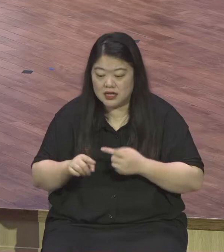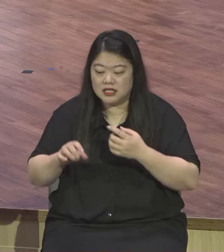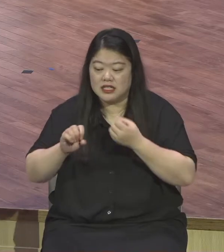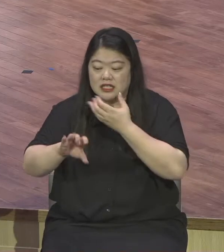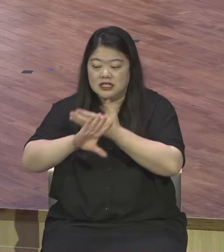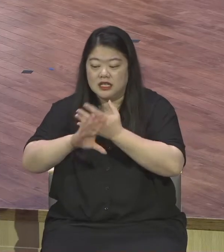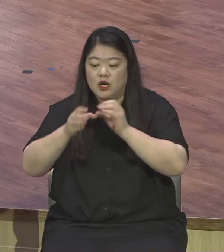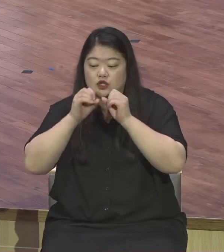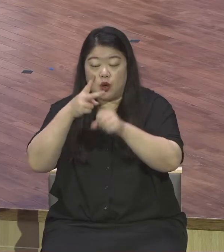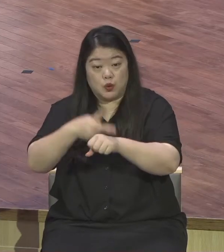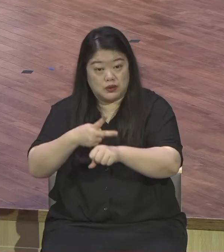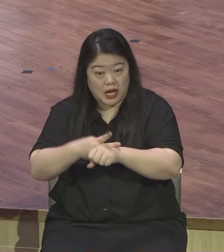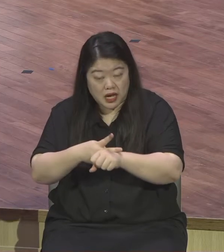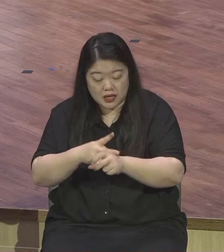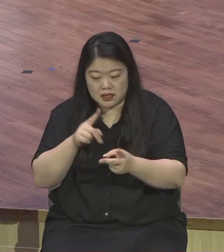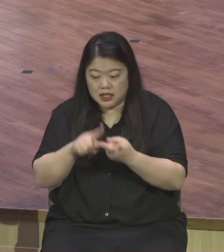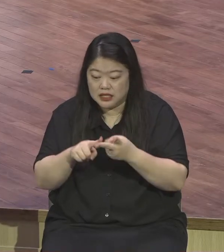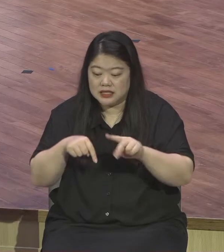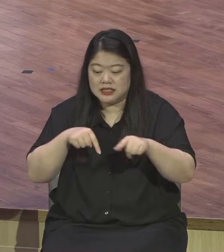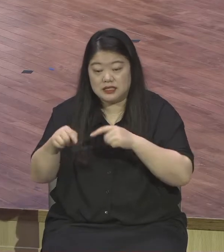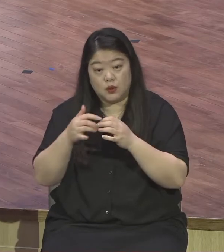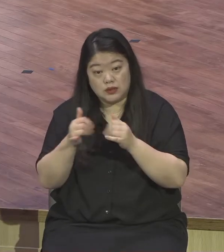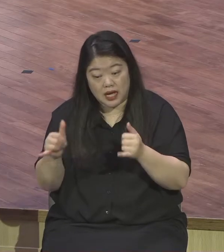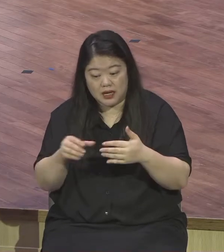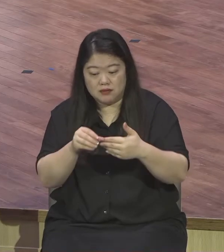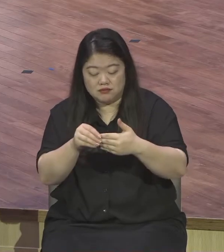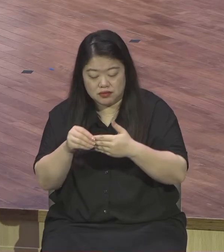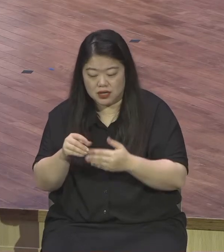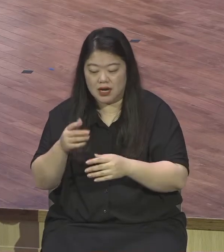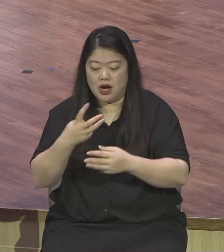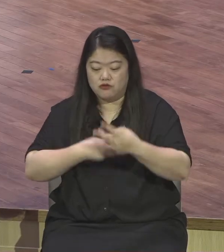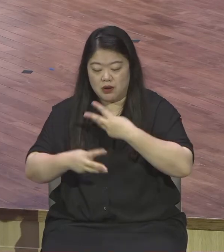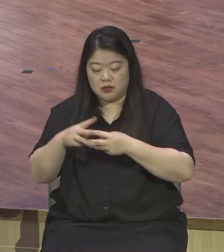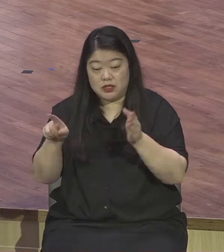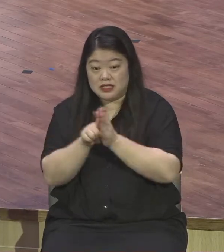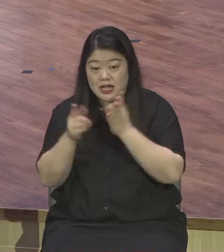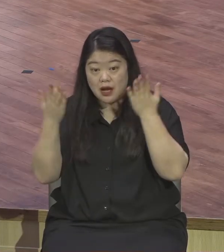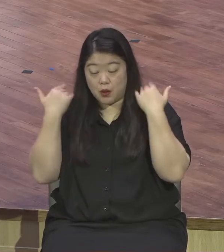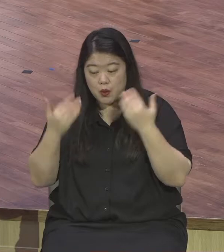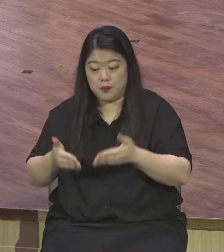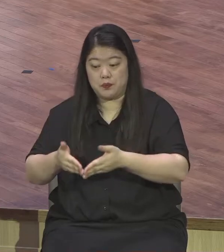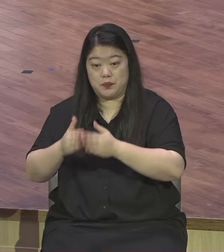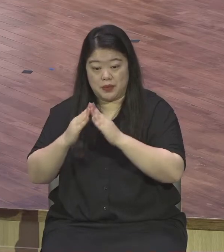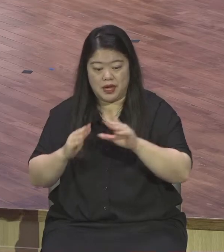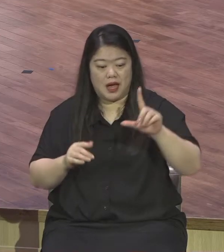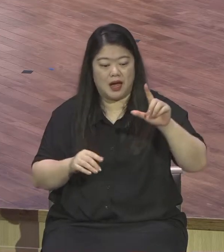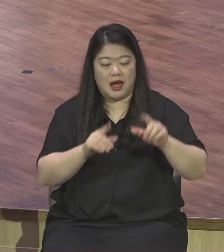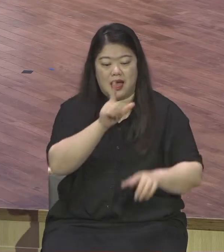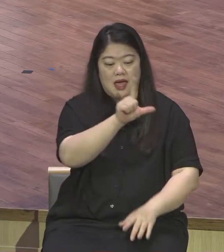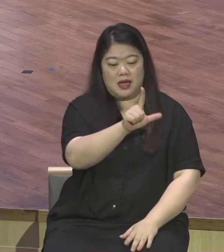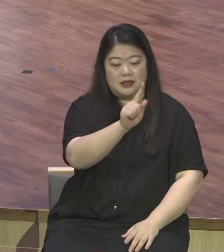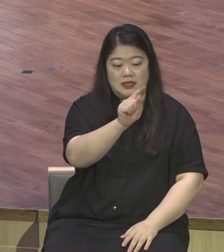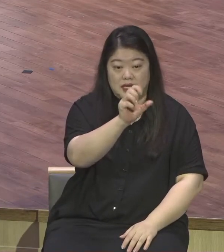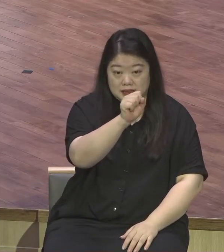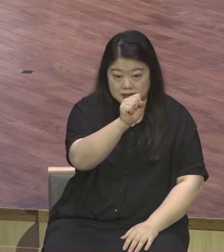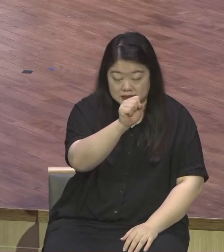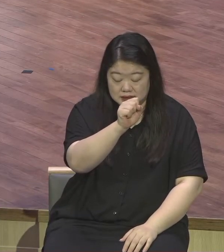전부 훈련시켜가지고 RTS 세워가지고 같이 지금 같이 LTS RTS 같이 세워주죠 그래서